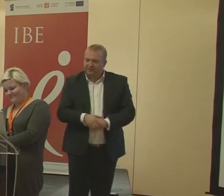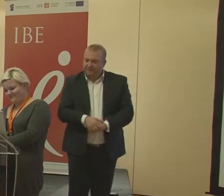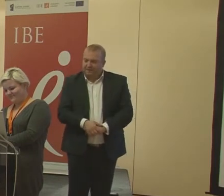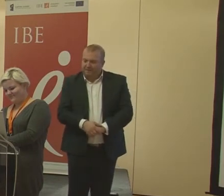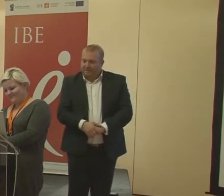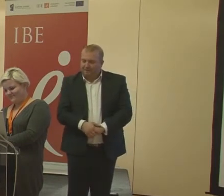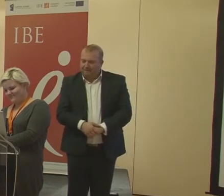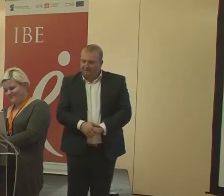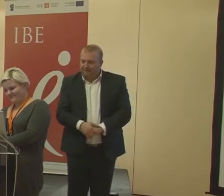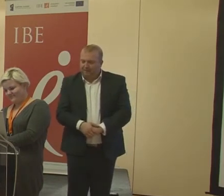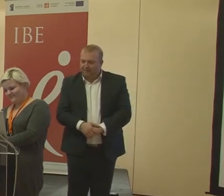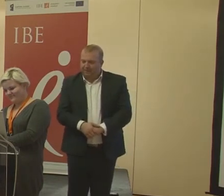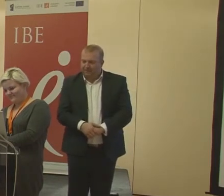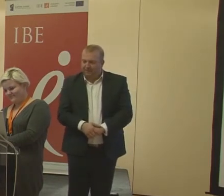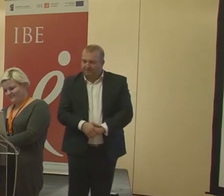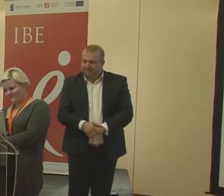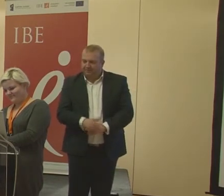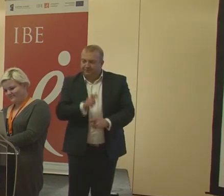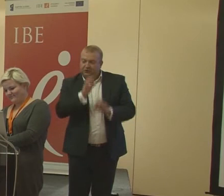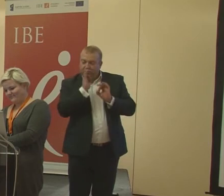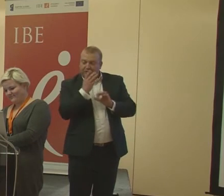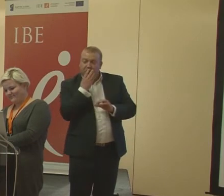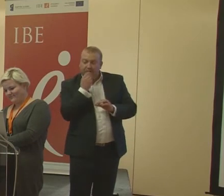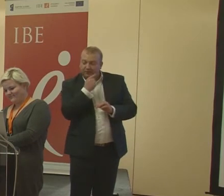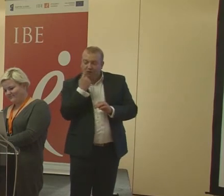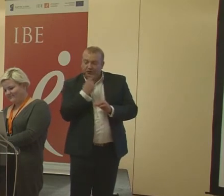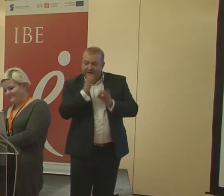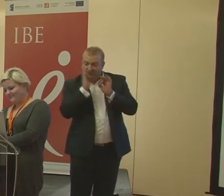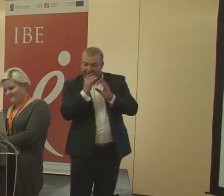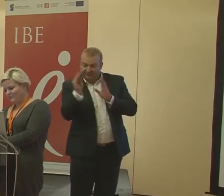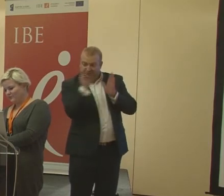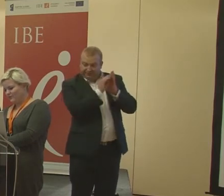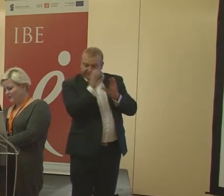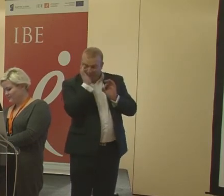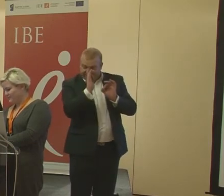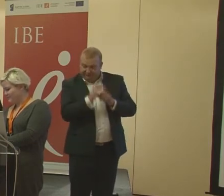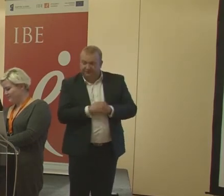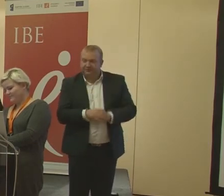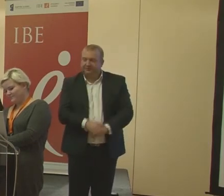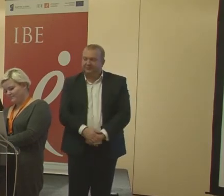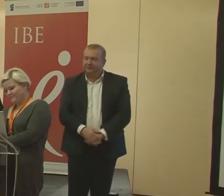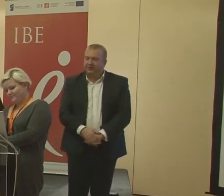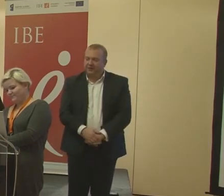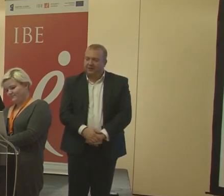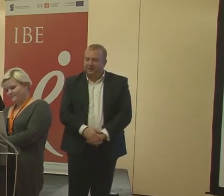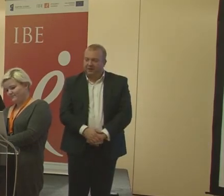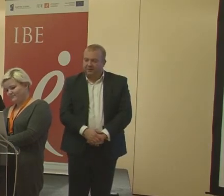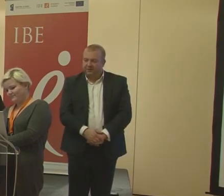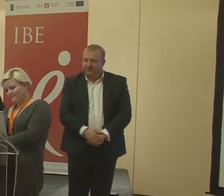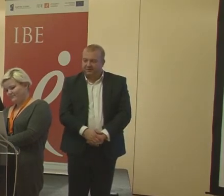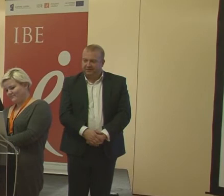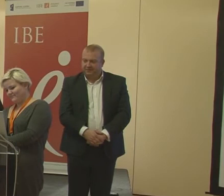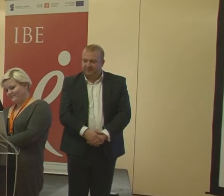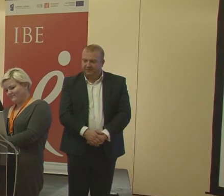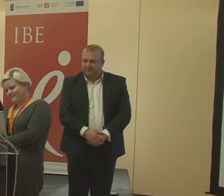dobrze Zuza ułożyła usta? Zuzza, odsłon. Zobaczmy. Czy dobrze? Przyjdzie do mnie,